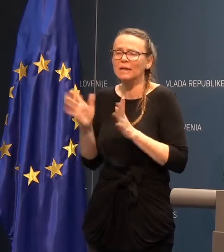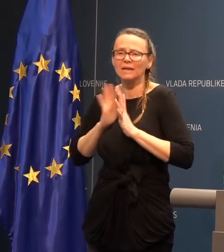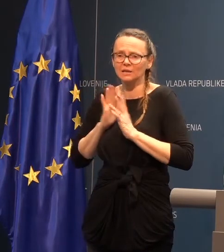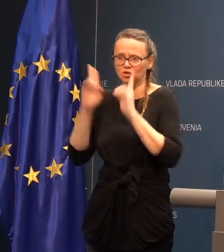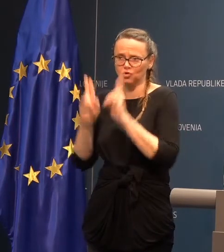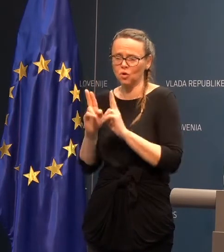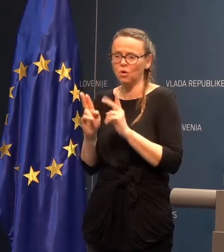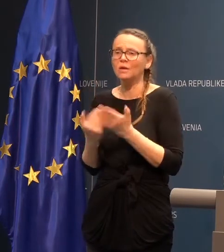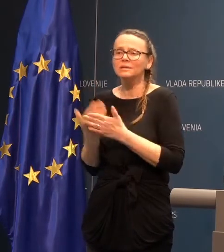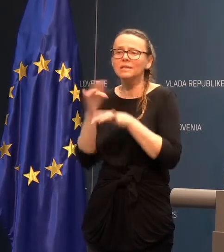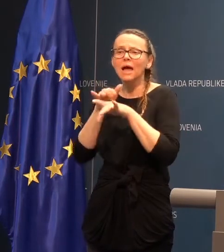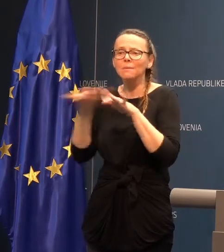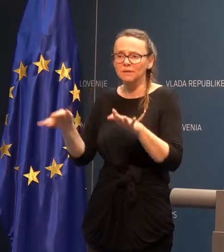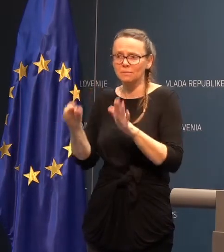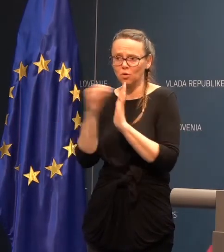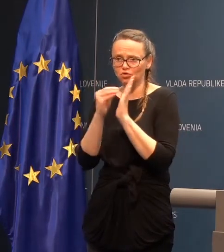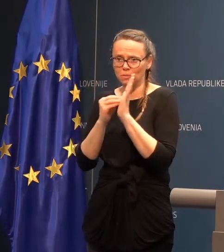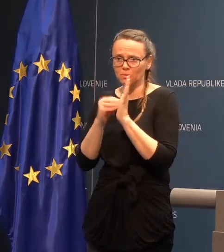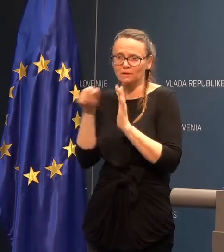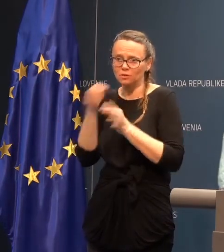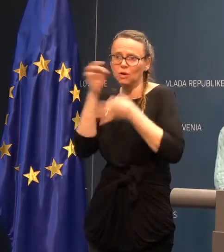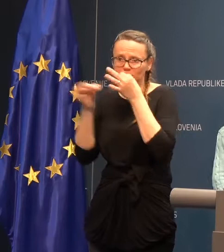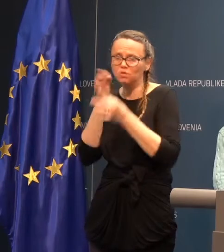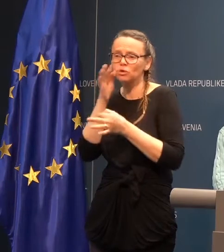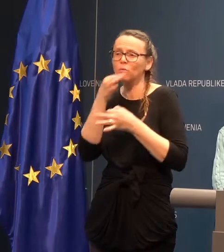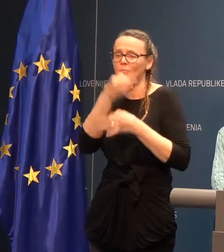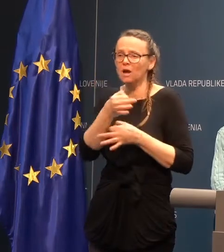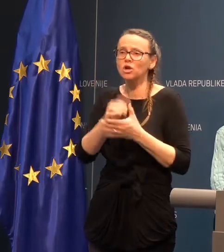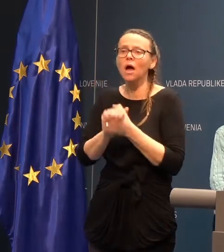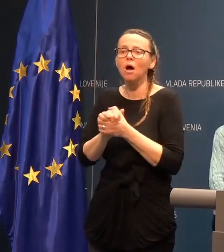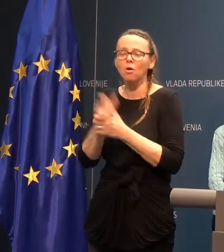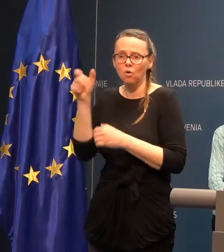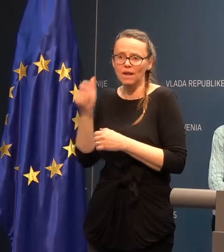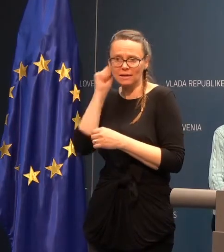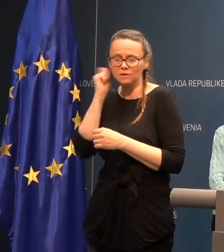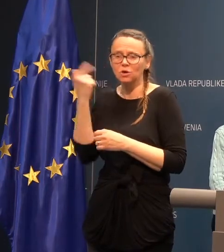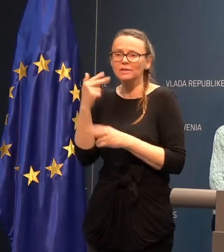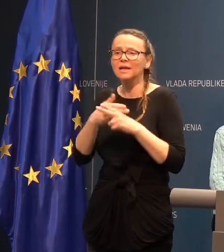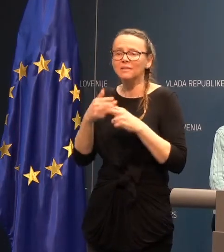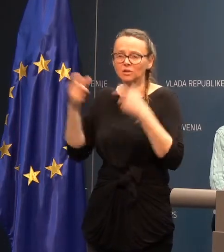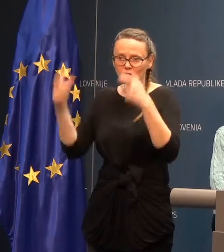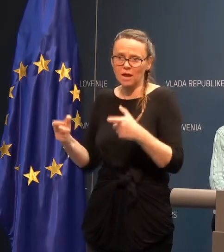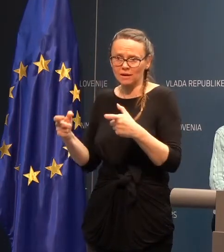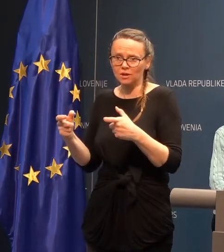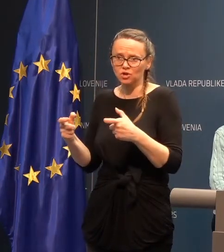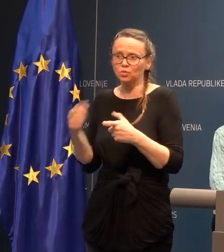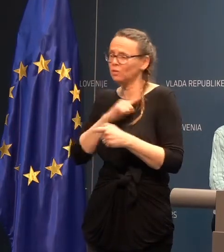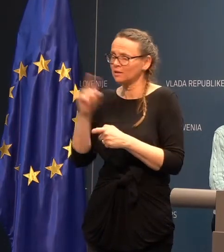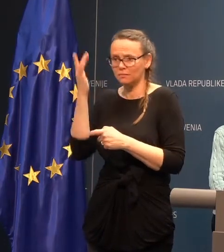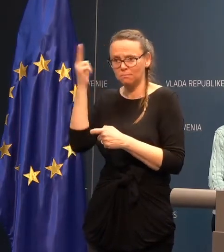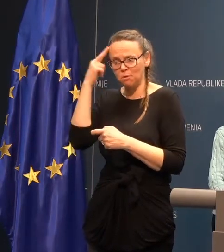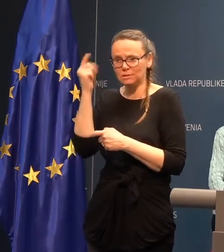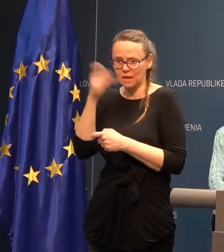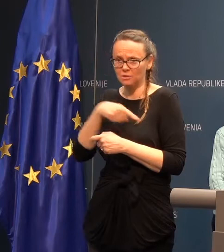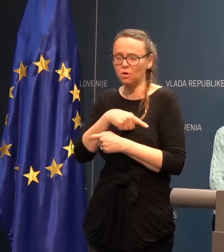Za epidemiološke podatke, tukaj sprašujete, bom vprašala kolegico iz Nacionalnega štifuda, če mora da ve, meni to ni znano, kot sem pa že